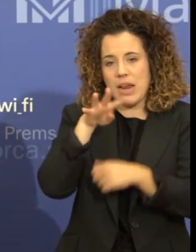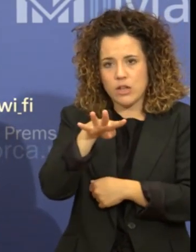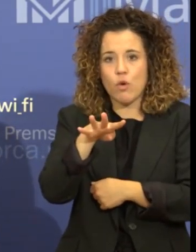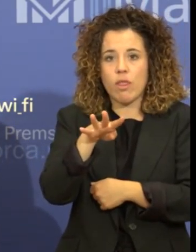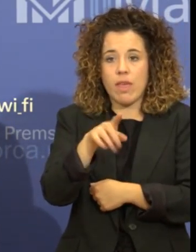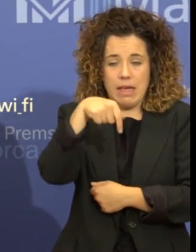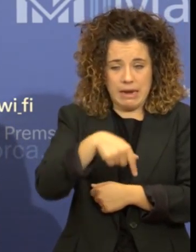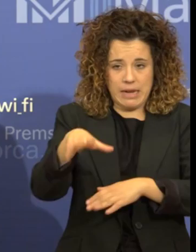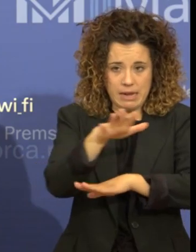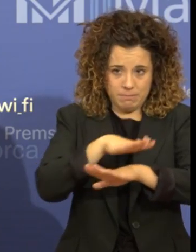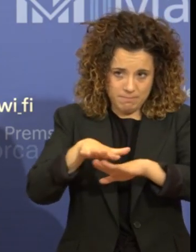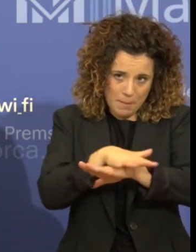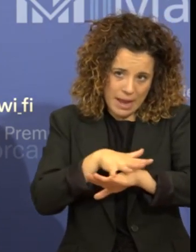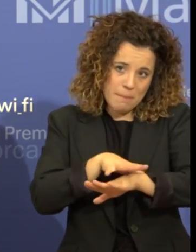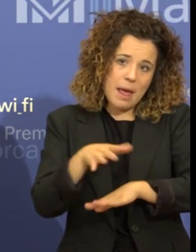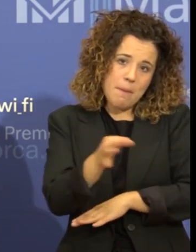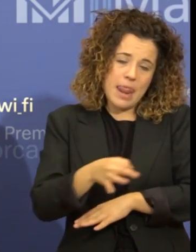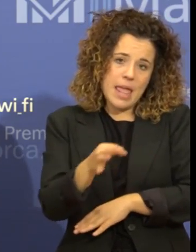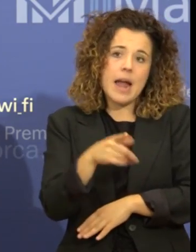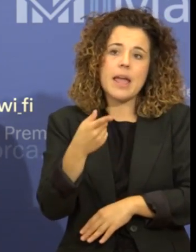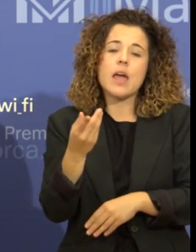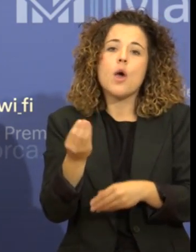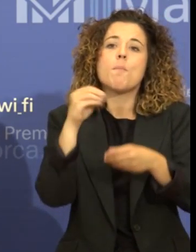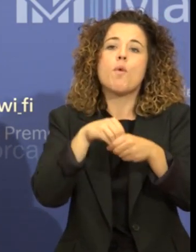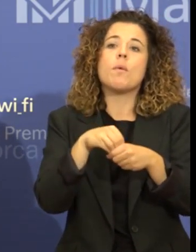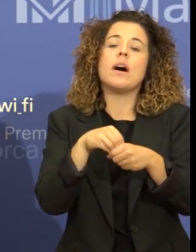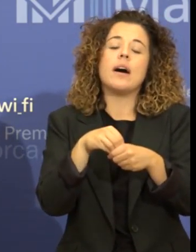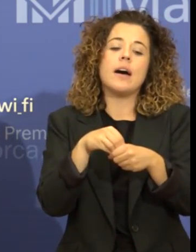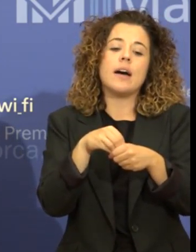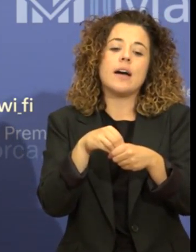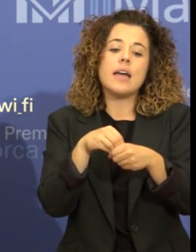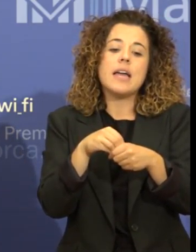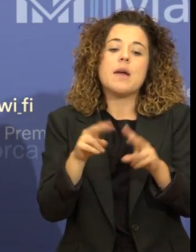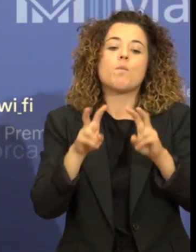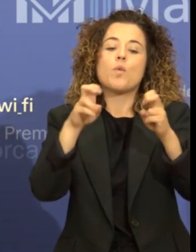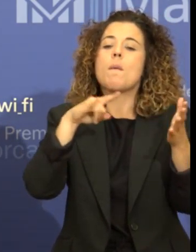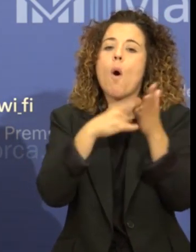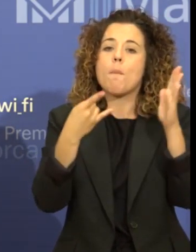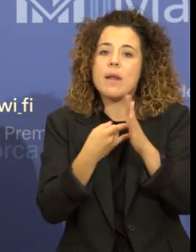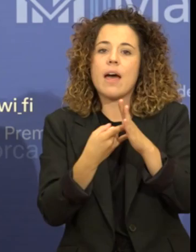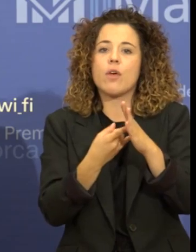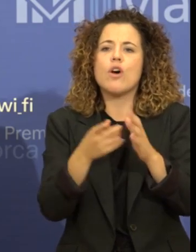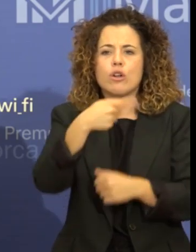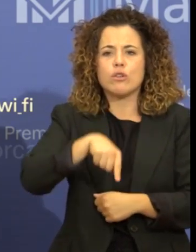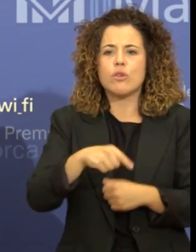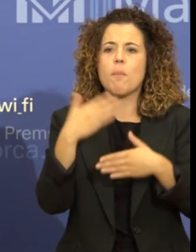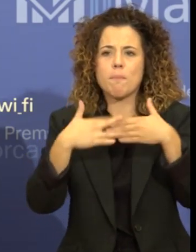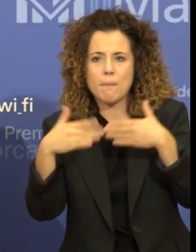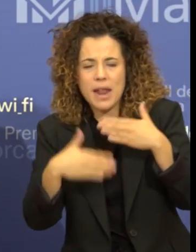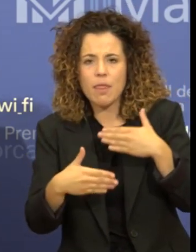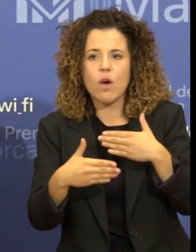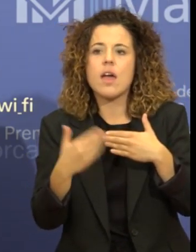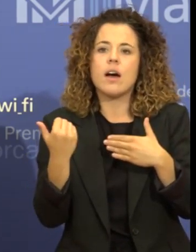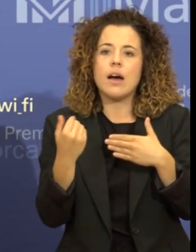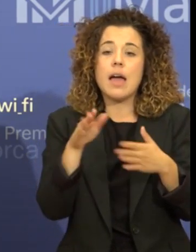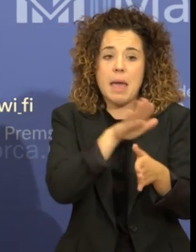autònoma, incluïa nou pla de prescripció que hem de tenir en compte a l'hora de tramitats expedients.